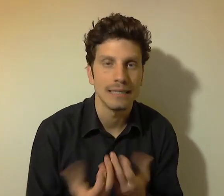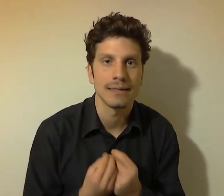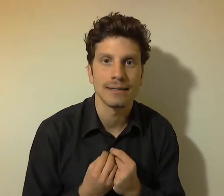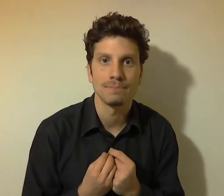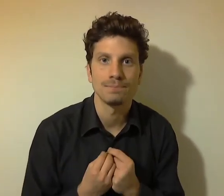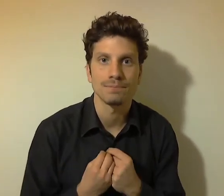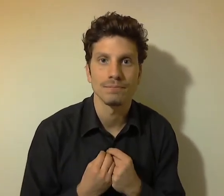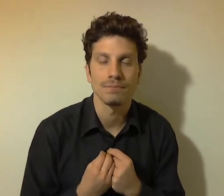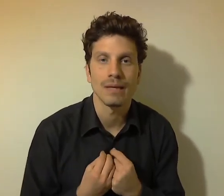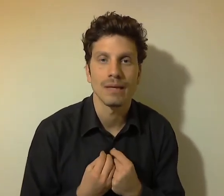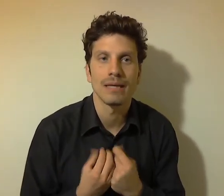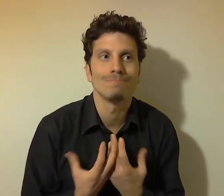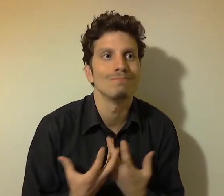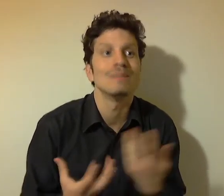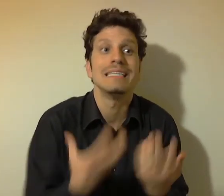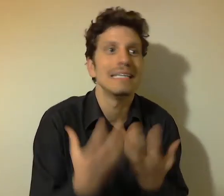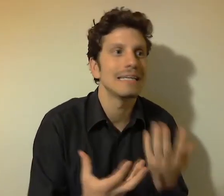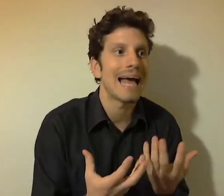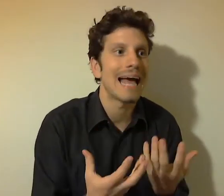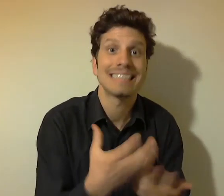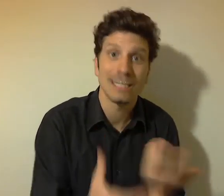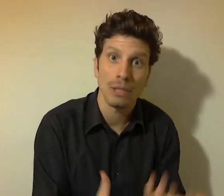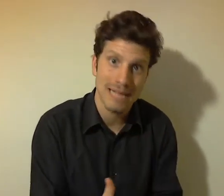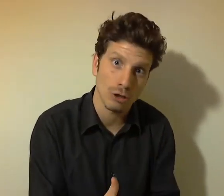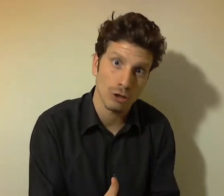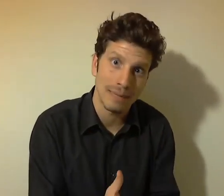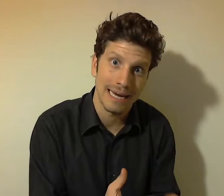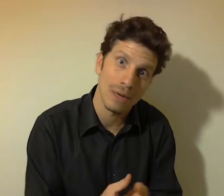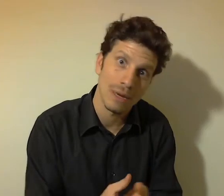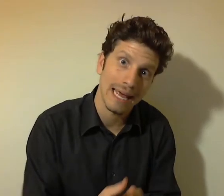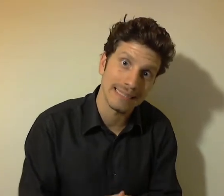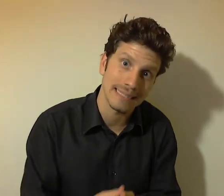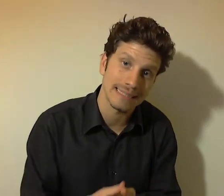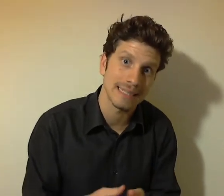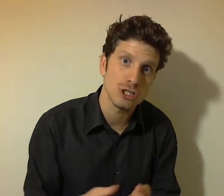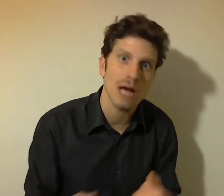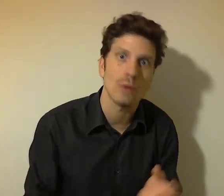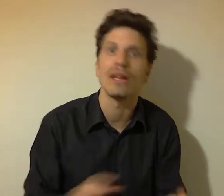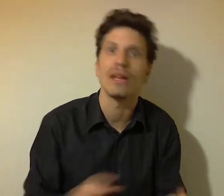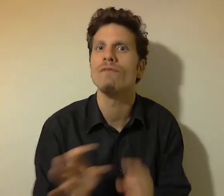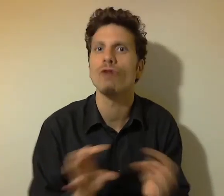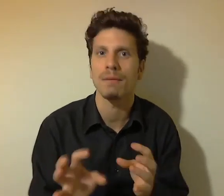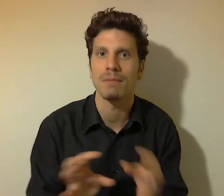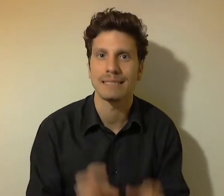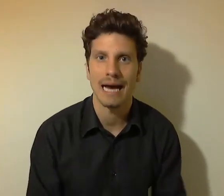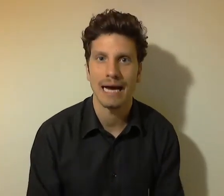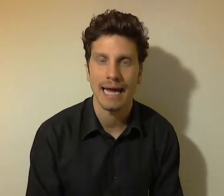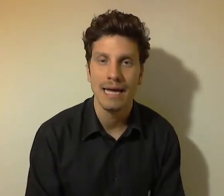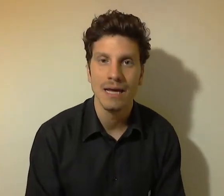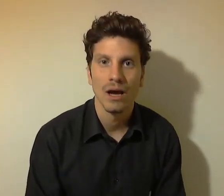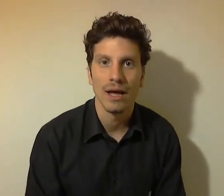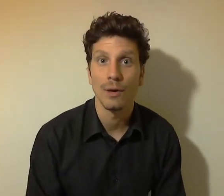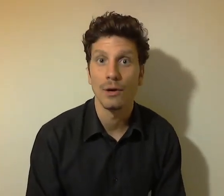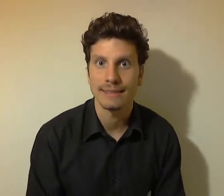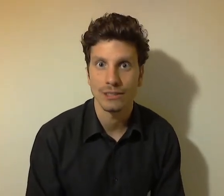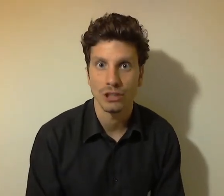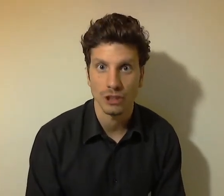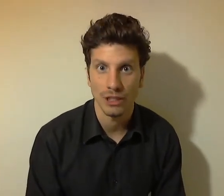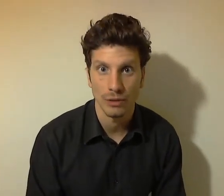essere già impegnato ad applicare qualche altra strategia e quindi di non voler mischiare quello che sta già facendo in